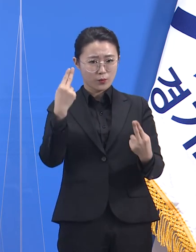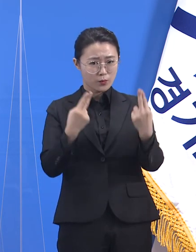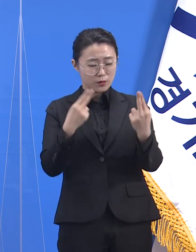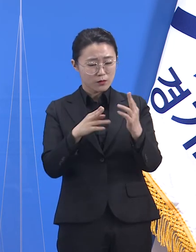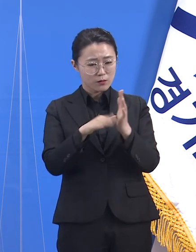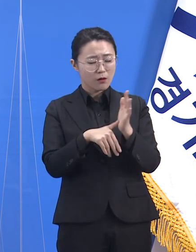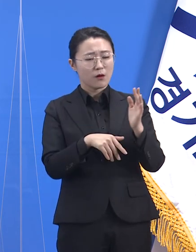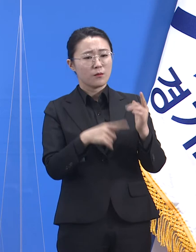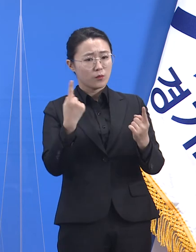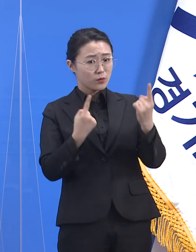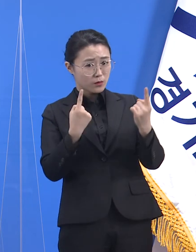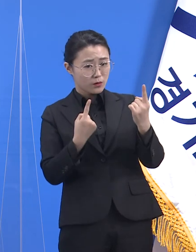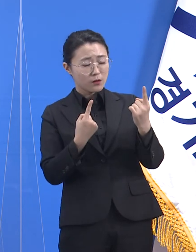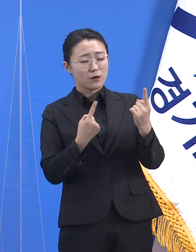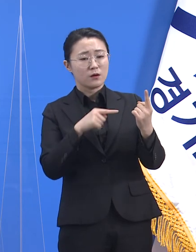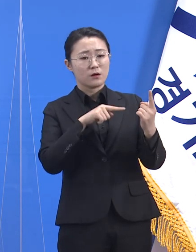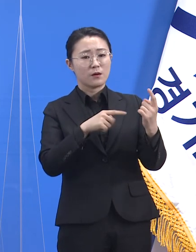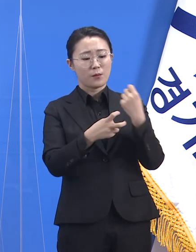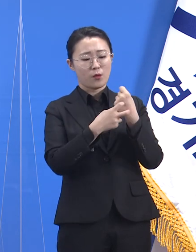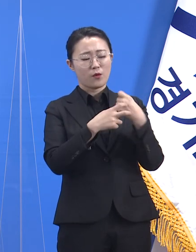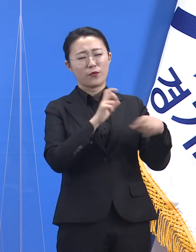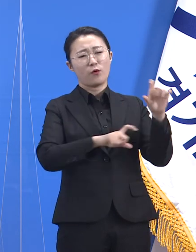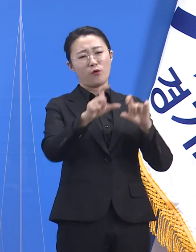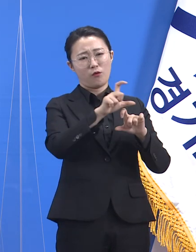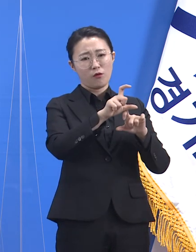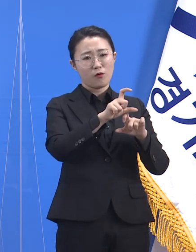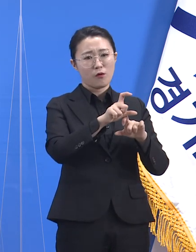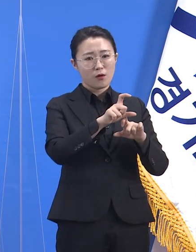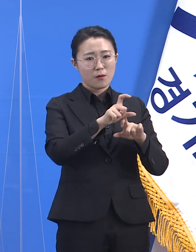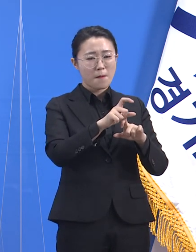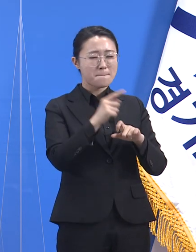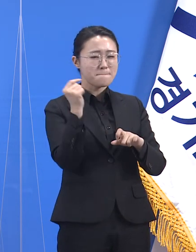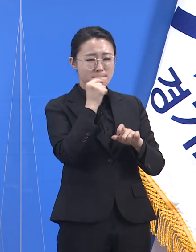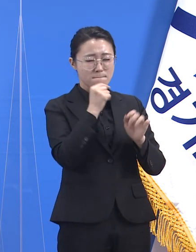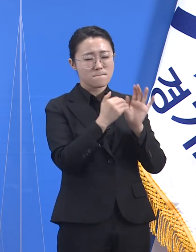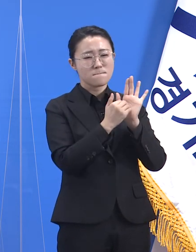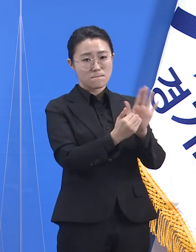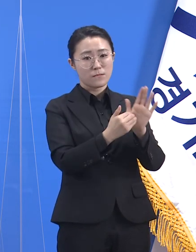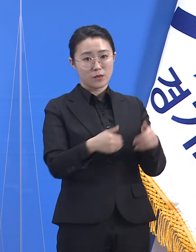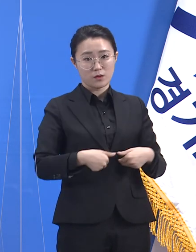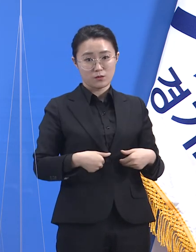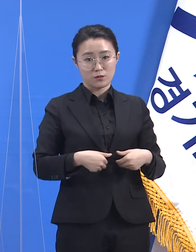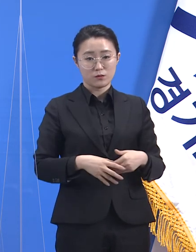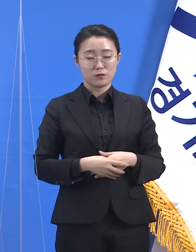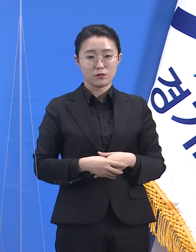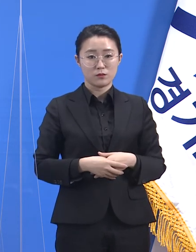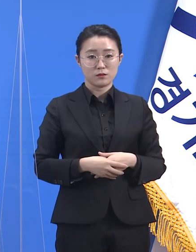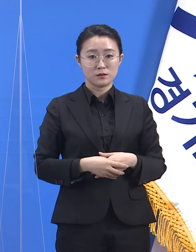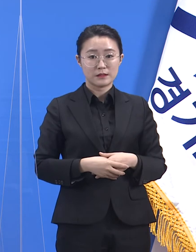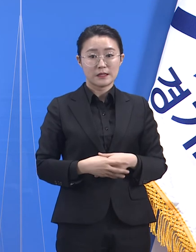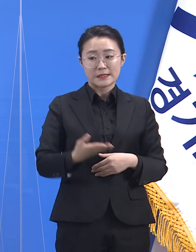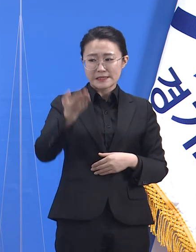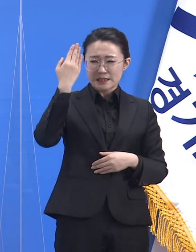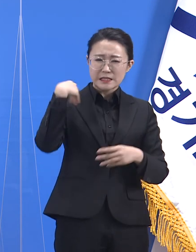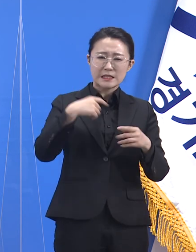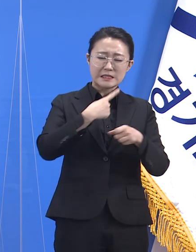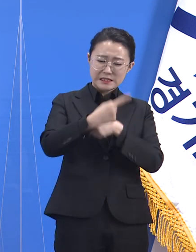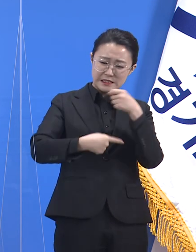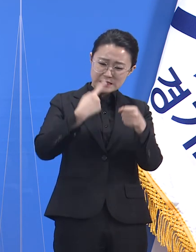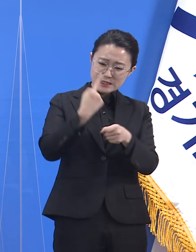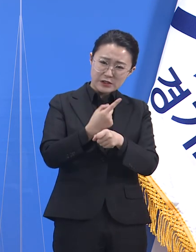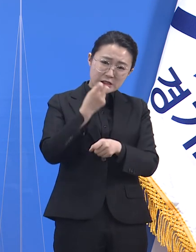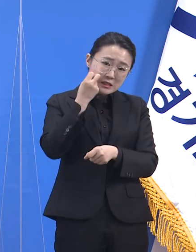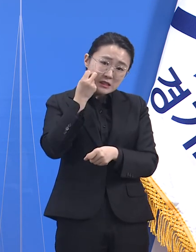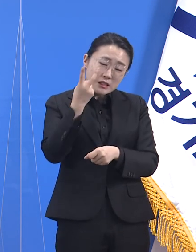반대로 생각하면 의료기관들은 지난 1년 2개월 동안 끊임없이 높은 주의와